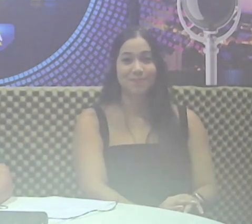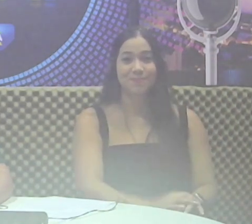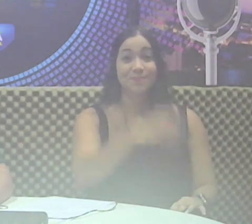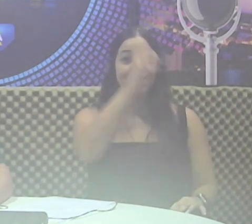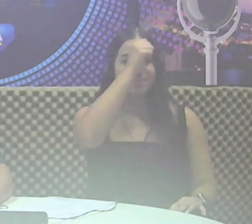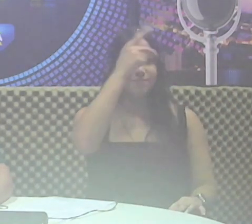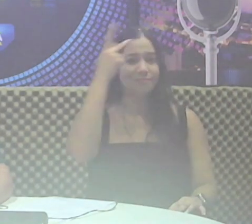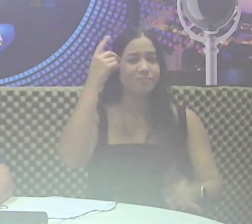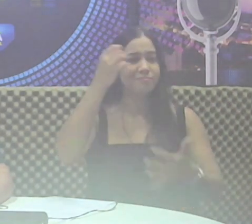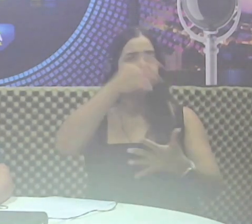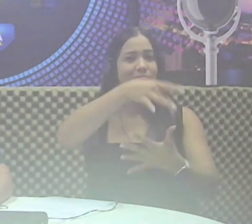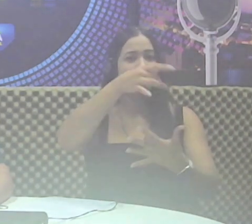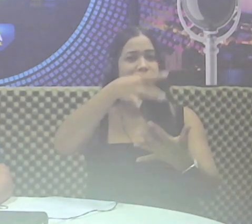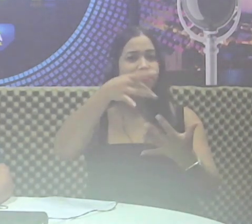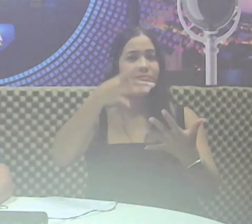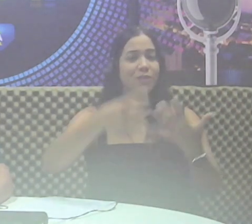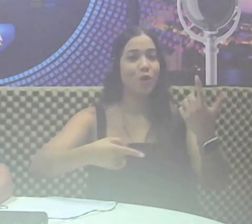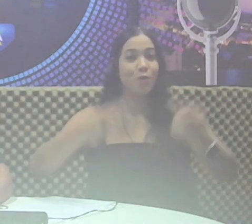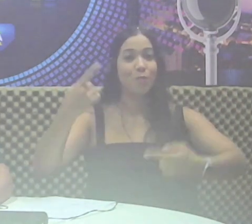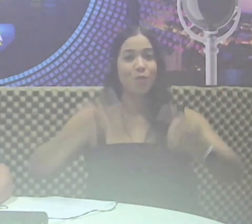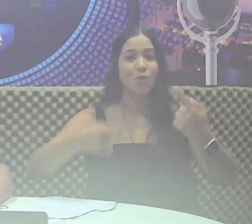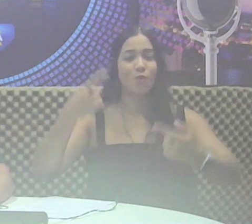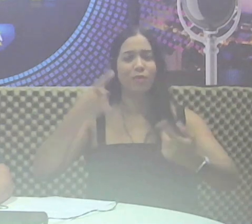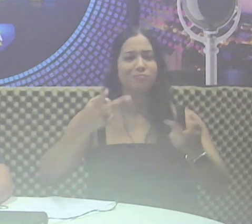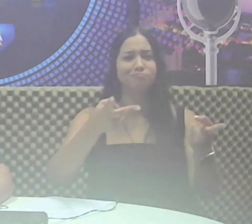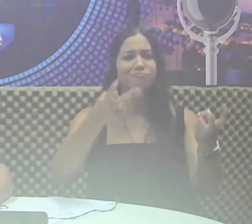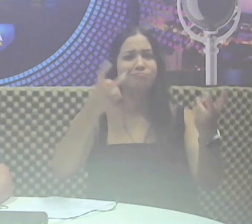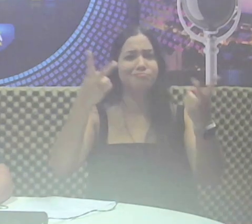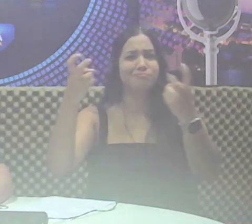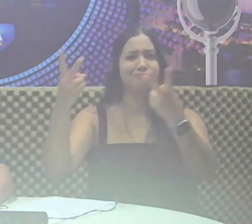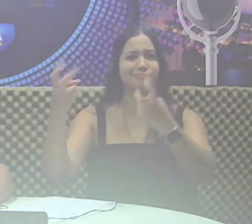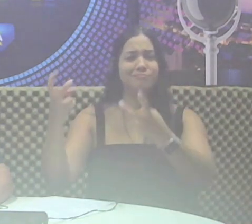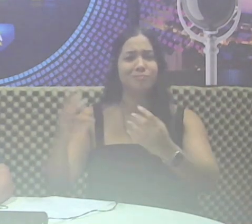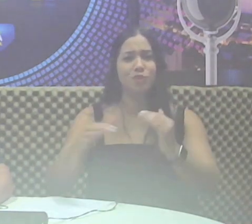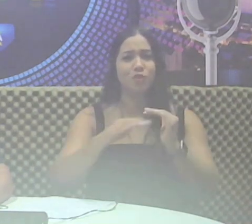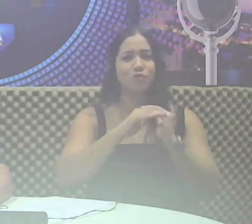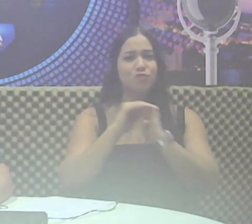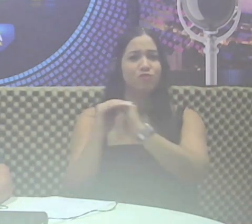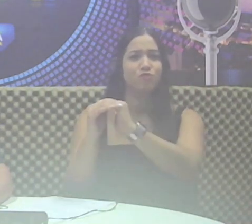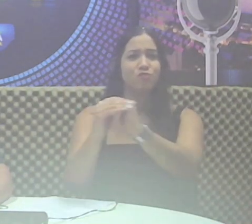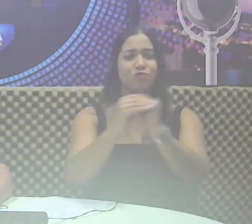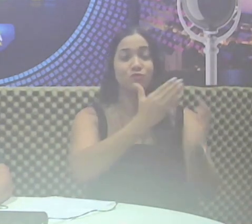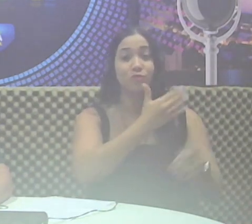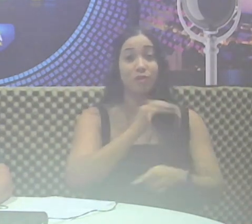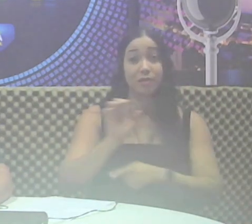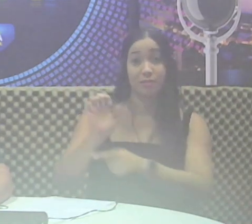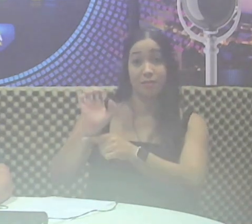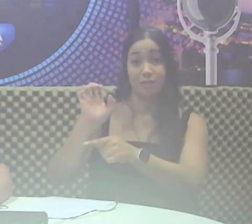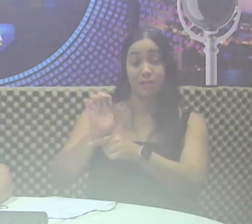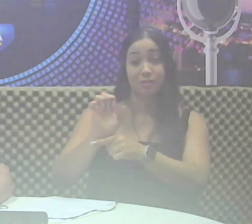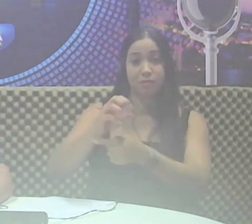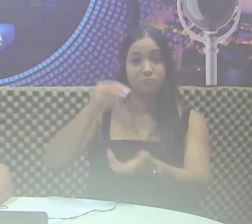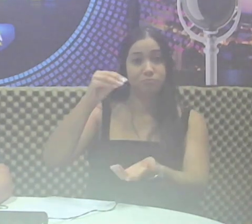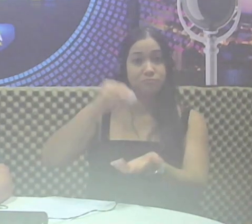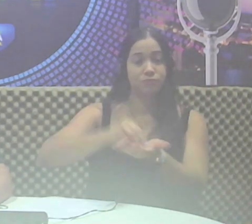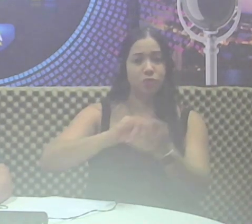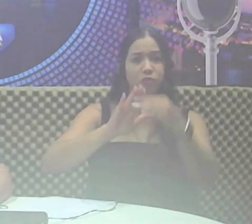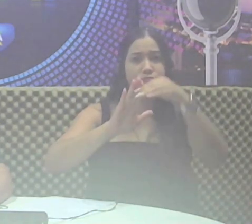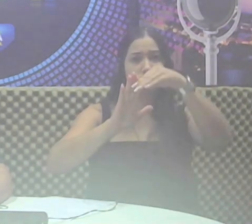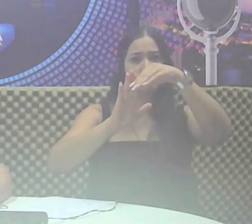destacou, como exemplo de políticas a serem observadas e equilibradas junto ao Estado, o registro de queda